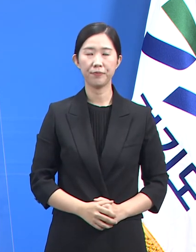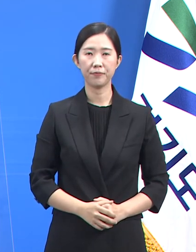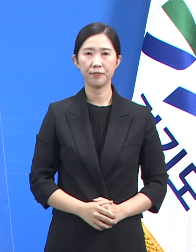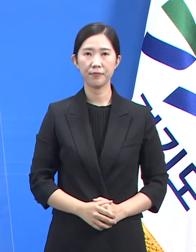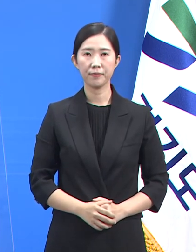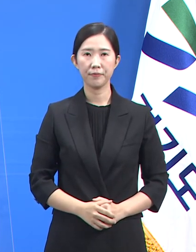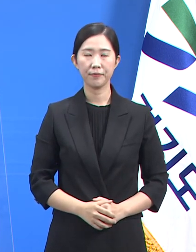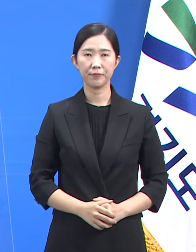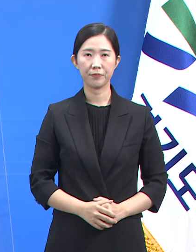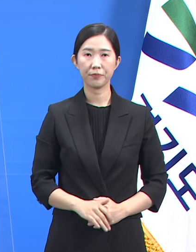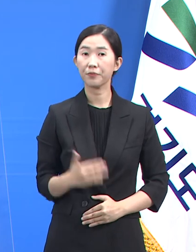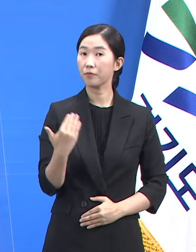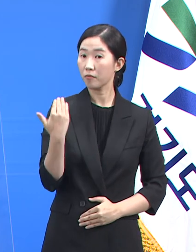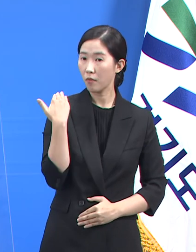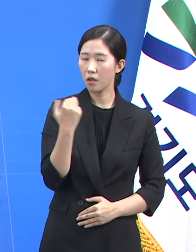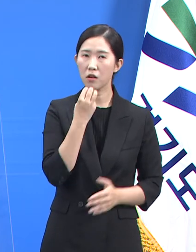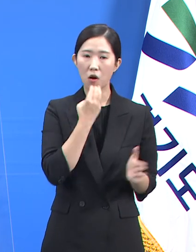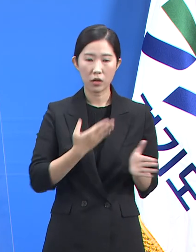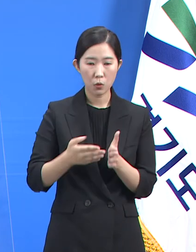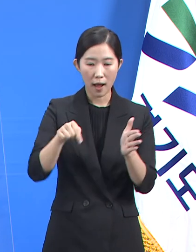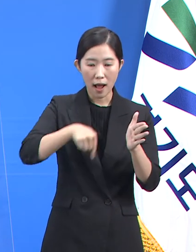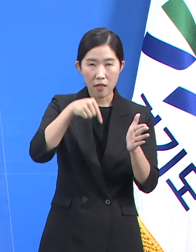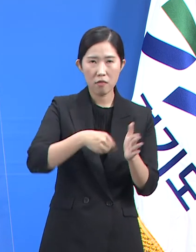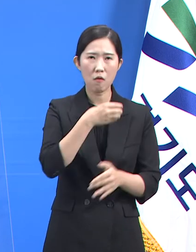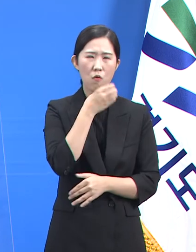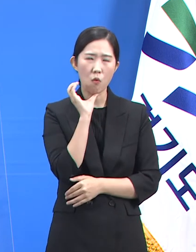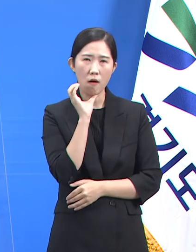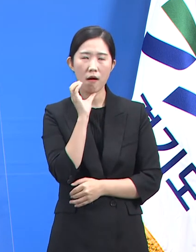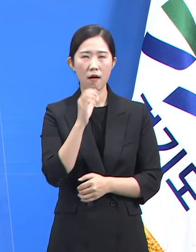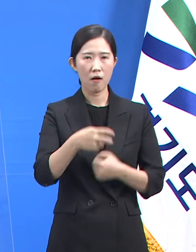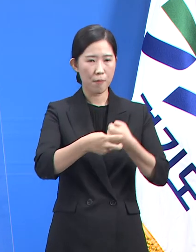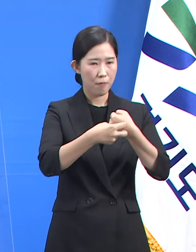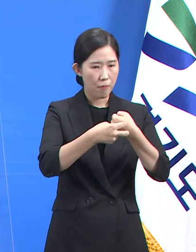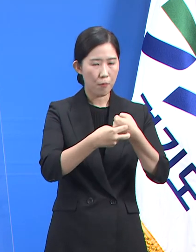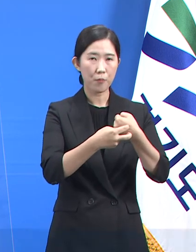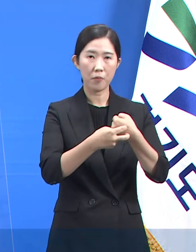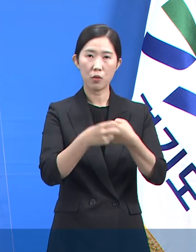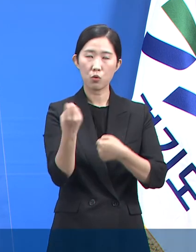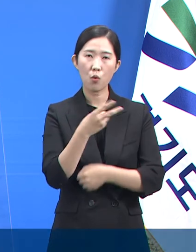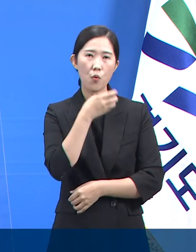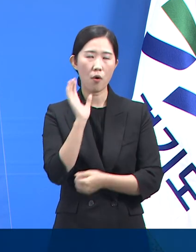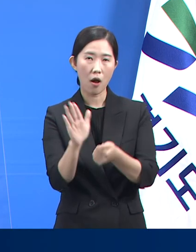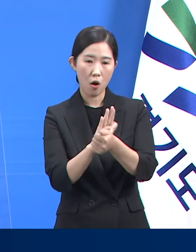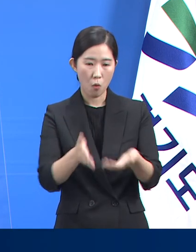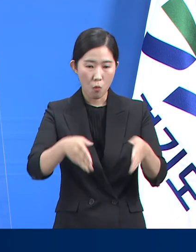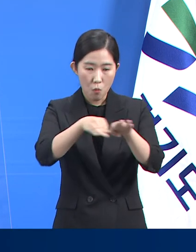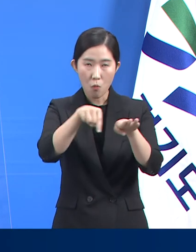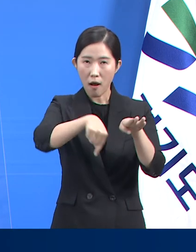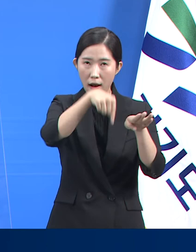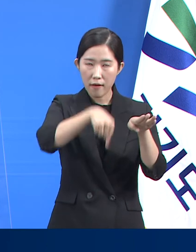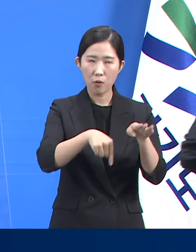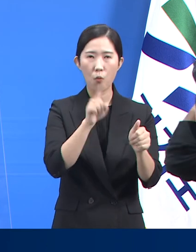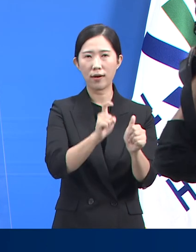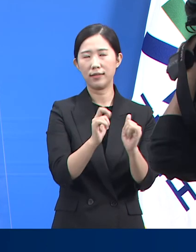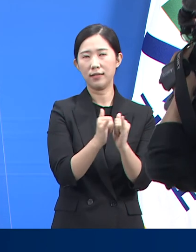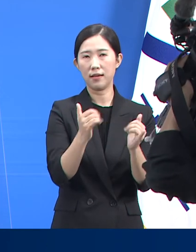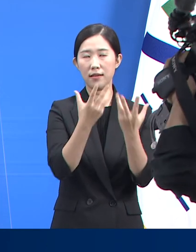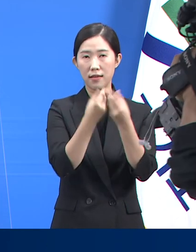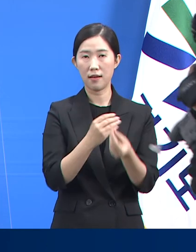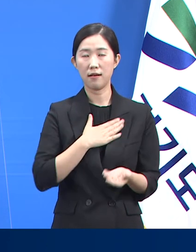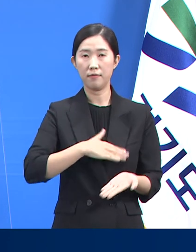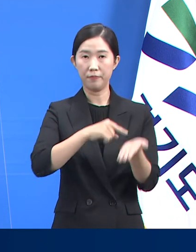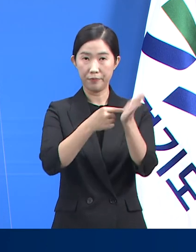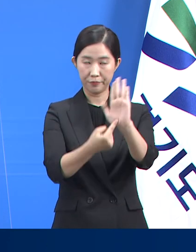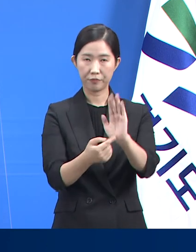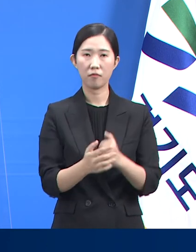최근 도내 요양원 및 요양병원 감염 현황입니다. 9월 1일부터 10월 4일까지 도내 요양원 및